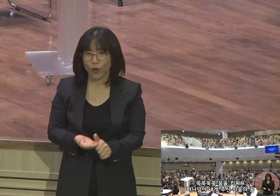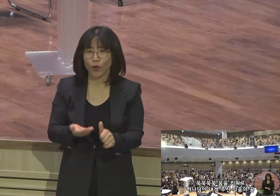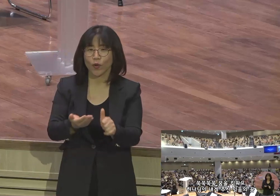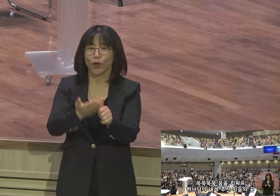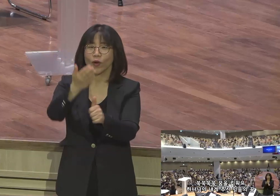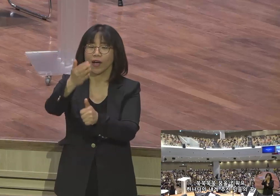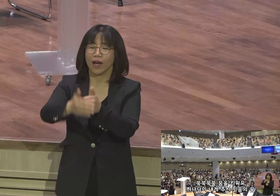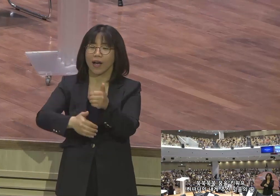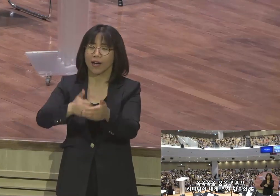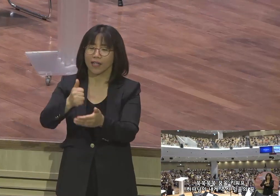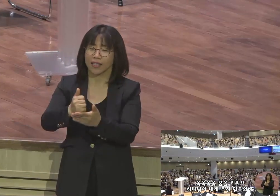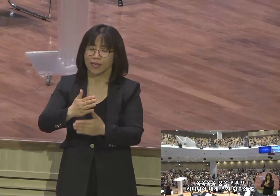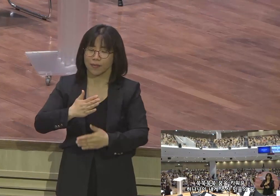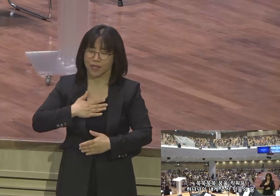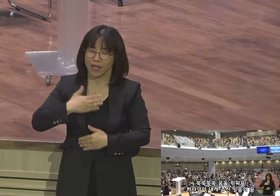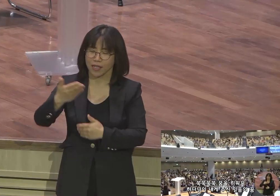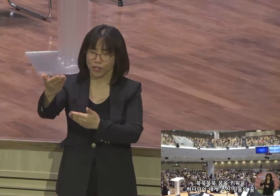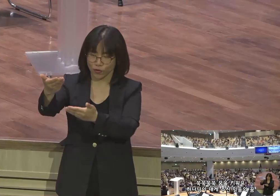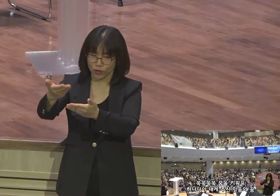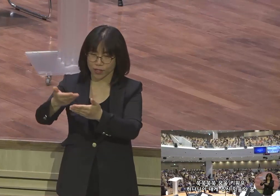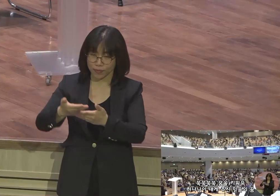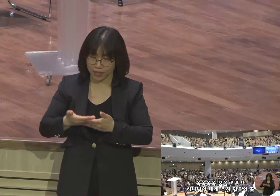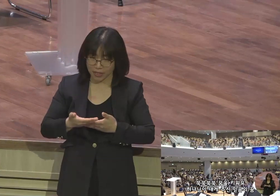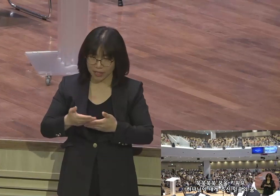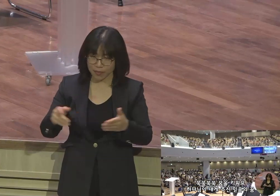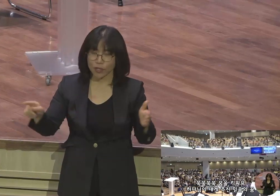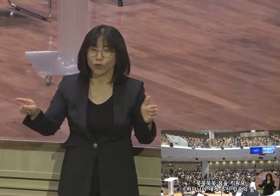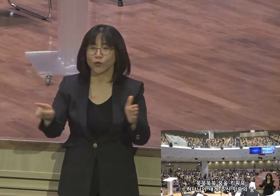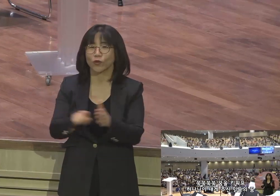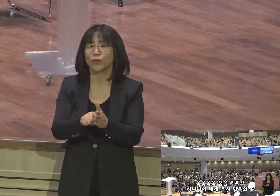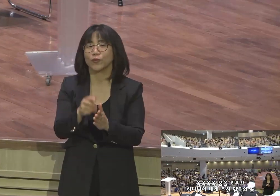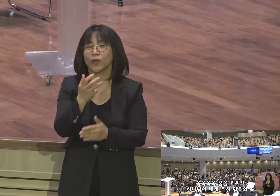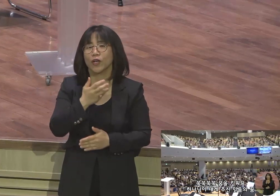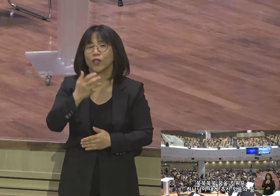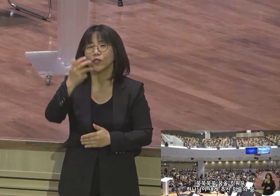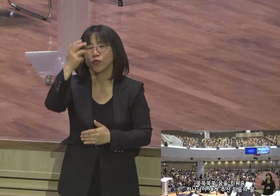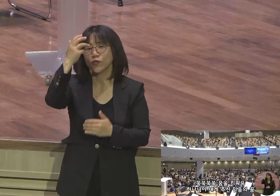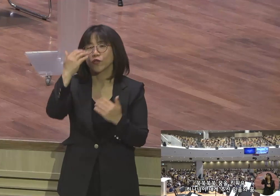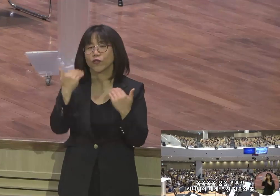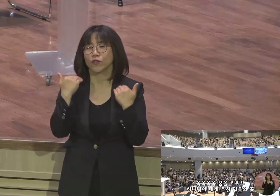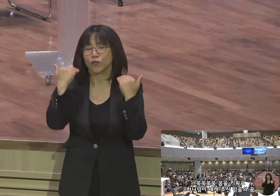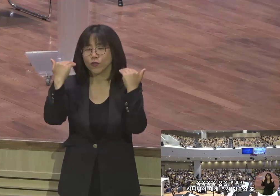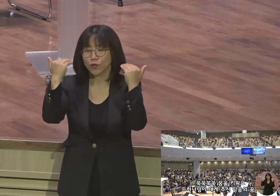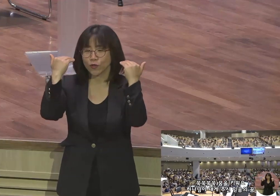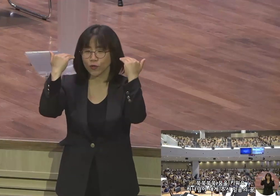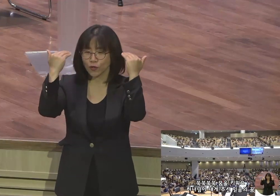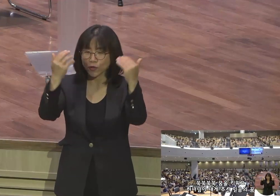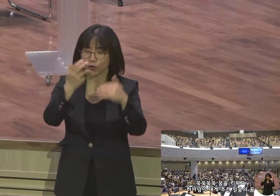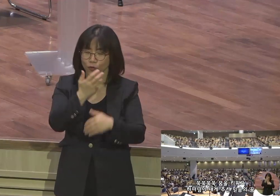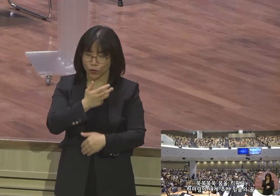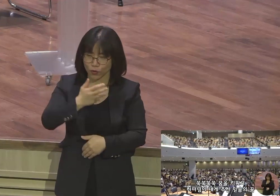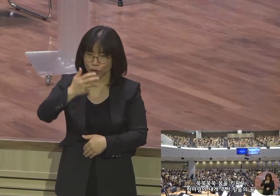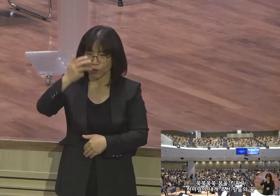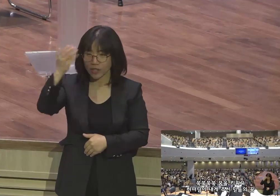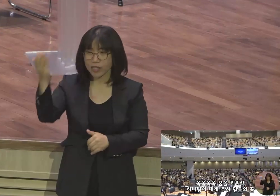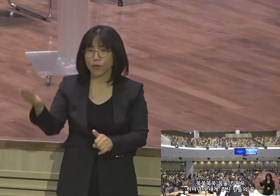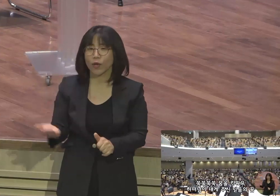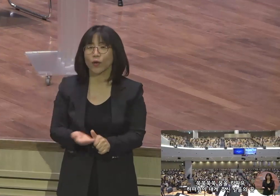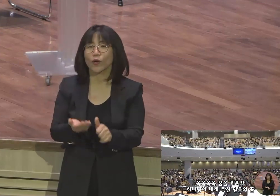하나님이 내게 주신 믿음의 꿈 슥슥슥슥 꿈을 키워요